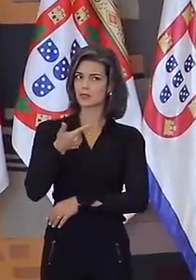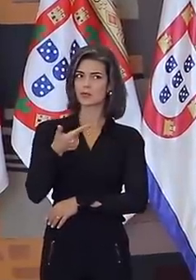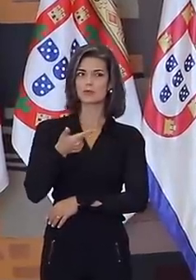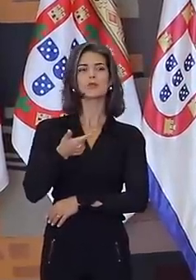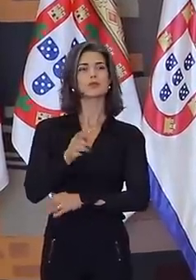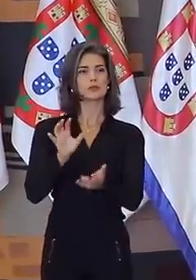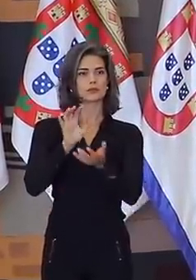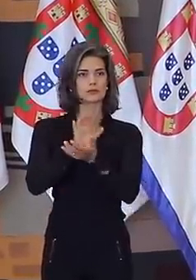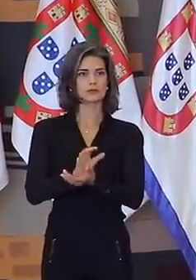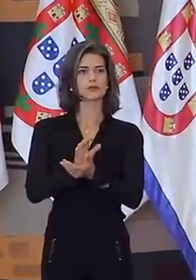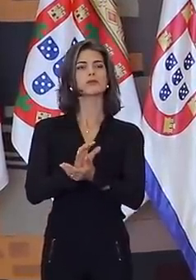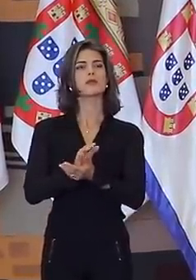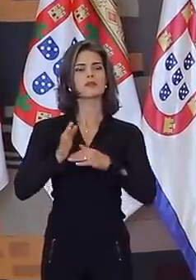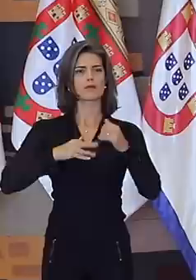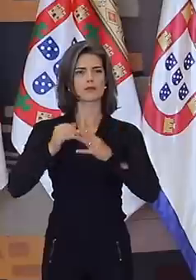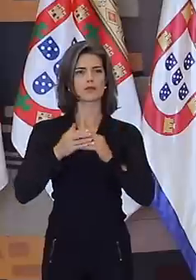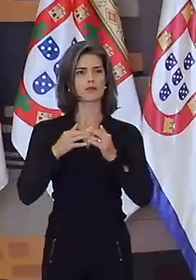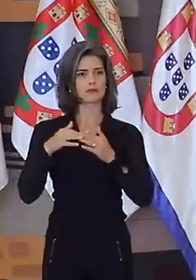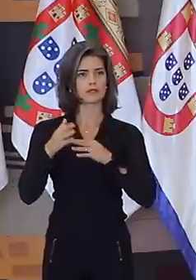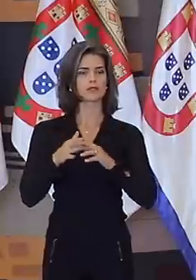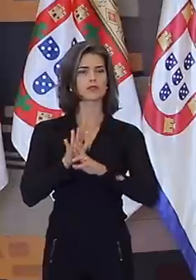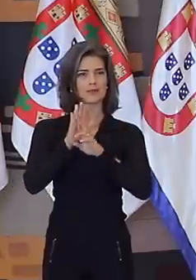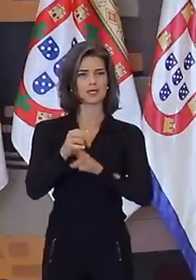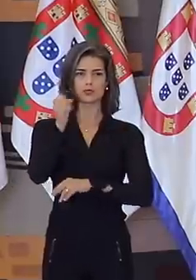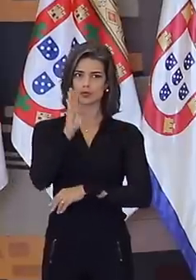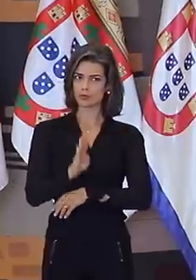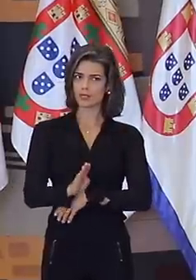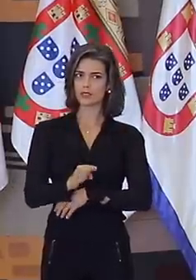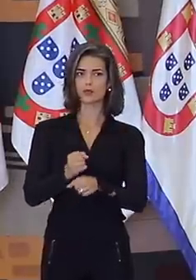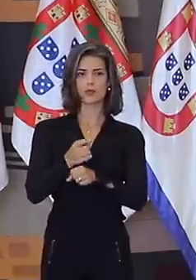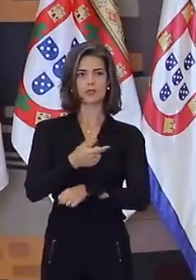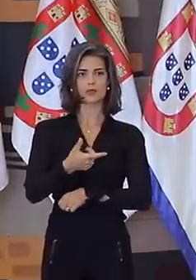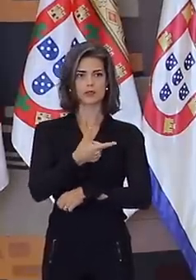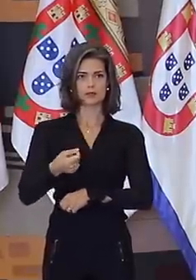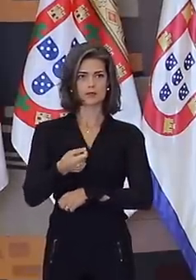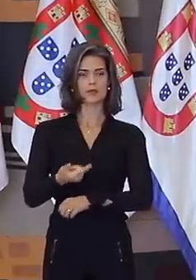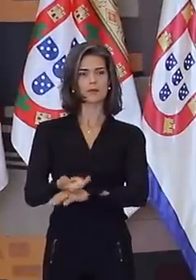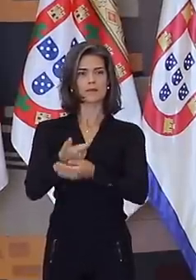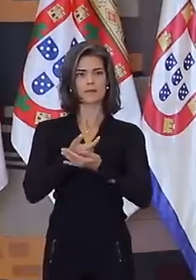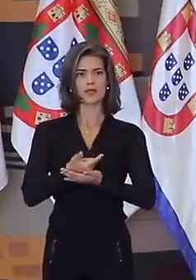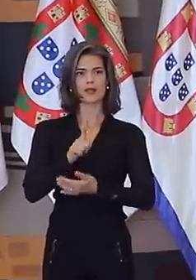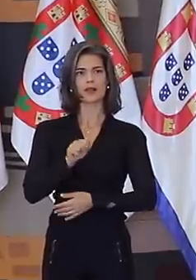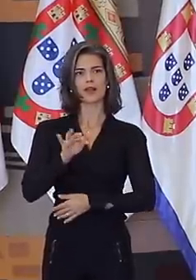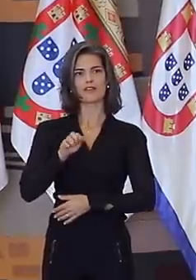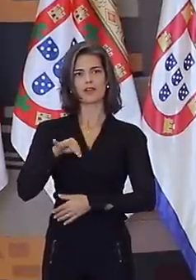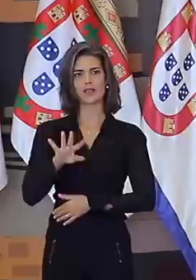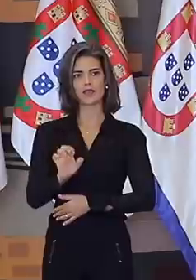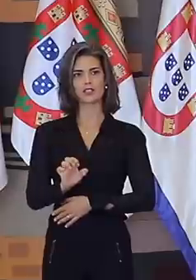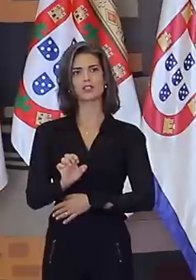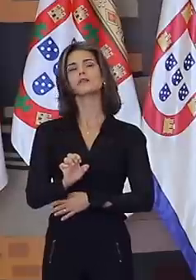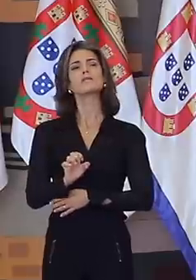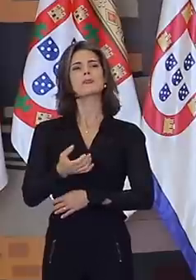Carvalho missão à carreira de diplomata de 2020, recebe o prêmio Lafayette de Carvalho e Silva, medalha de